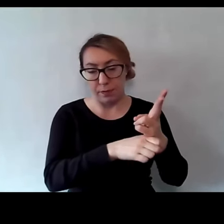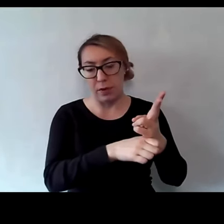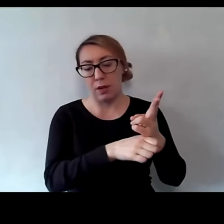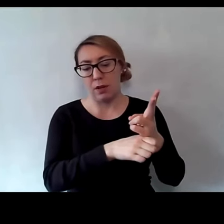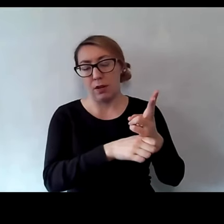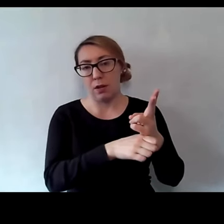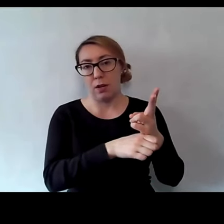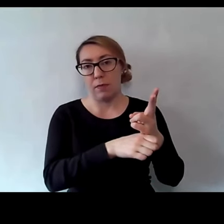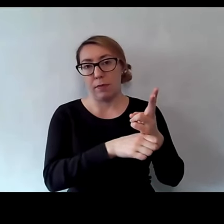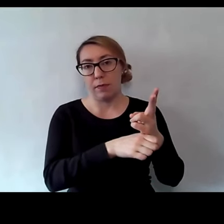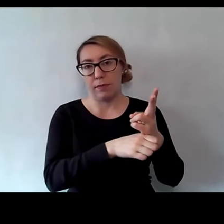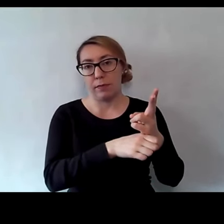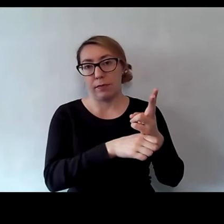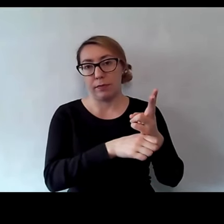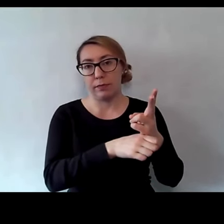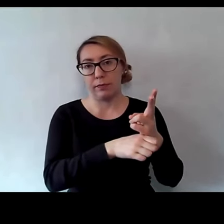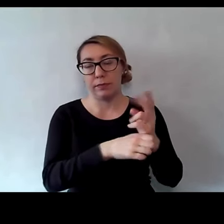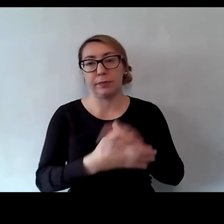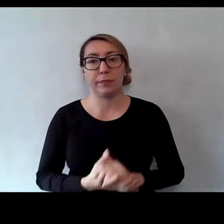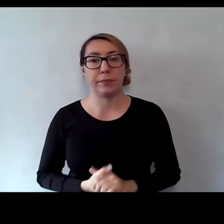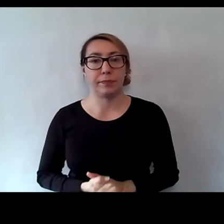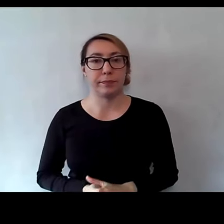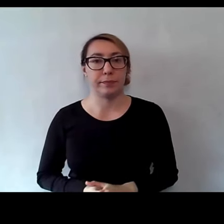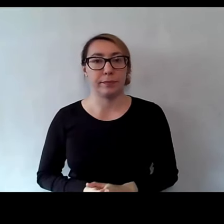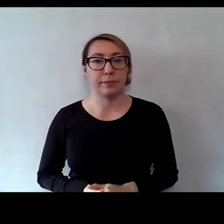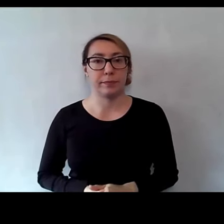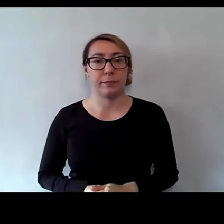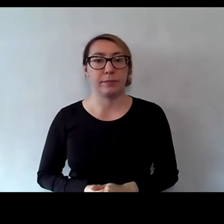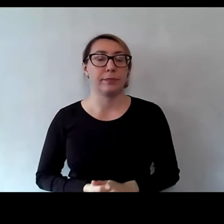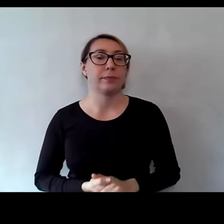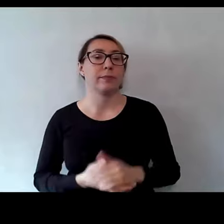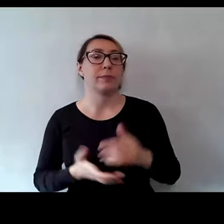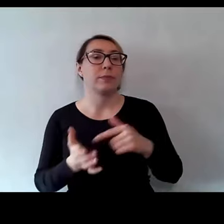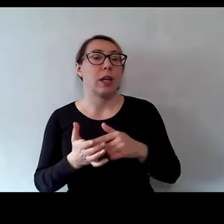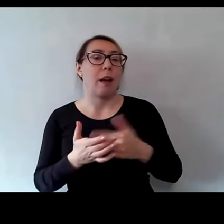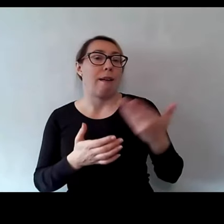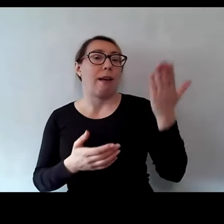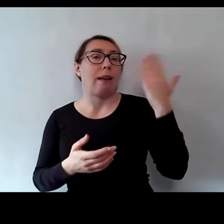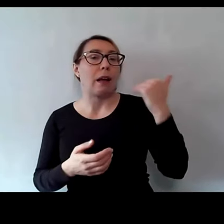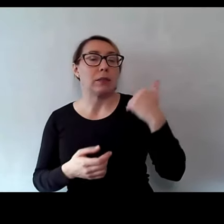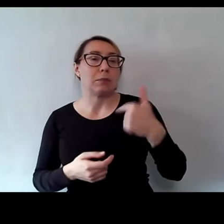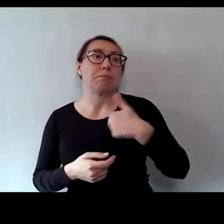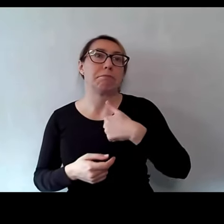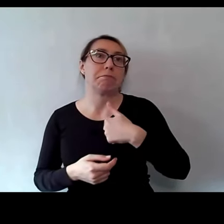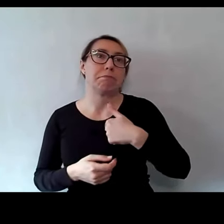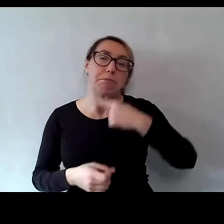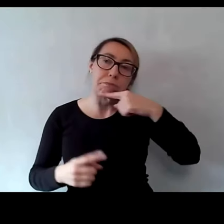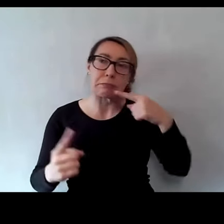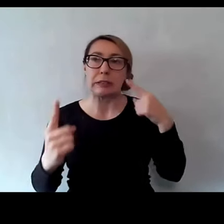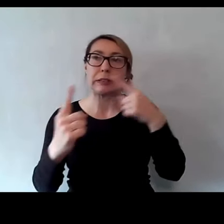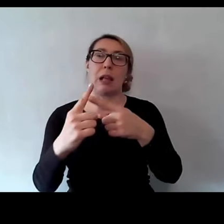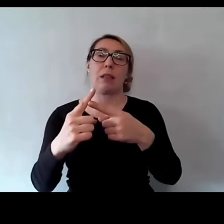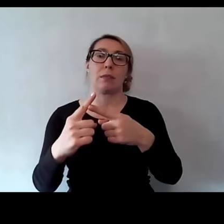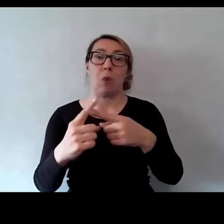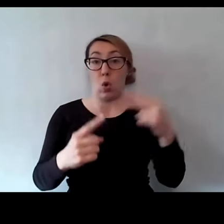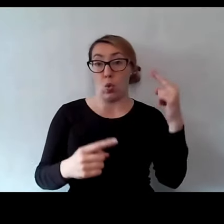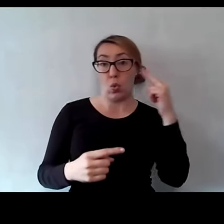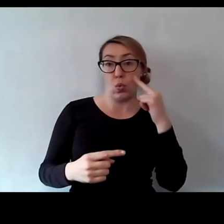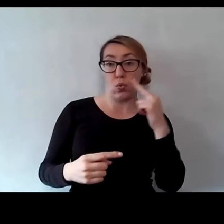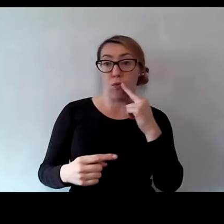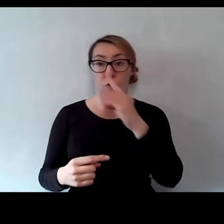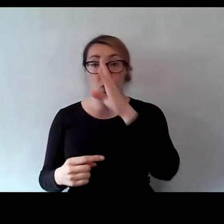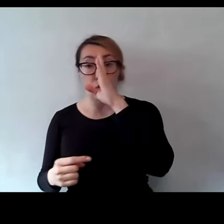o zrobię, nie? Chodzi o to, że kiedyś postawiliśmy sobie taki cel, głusi i